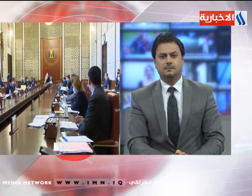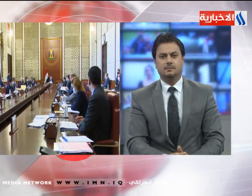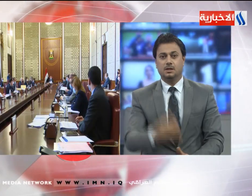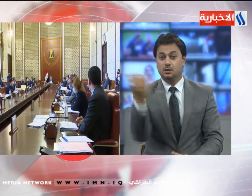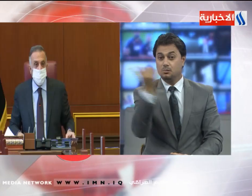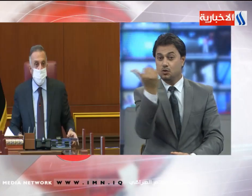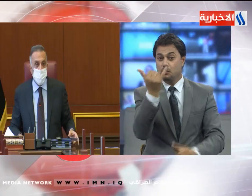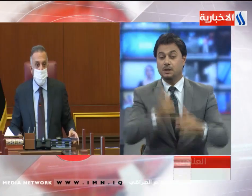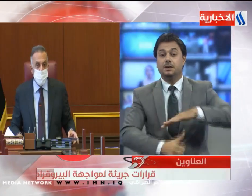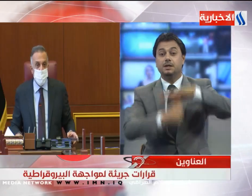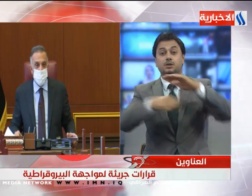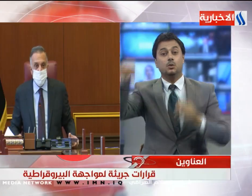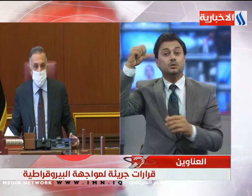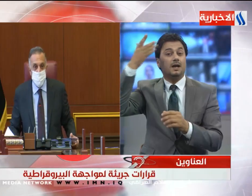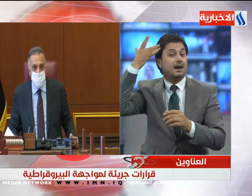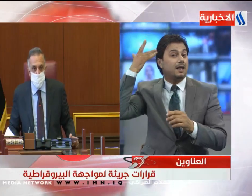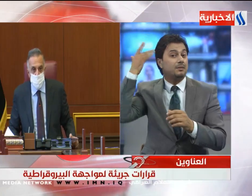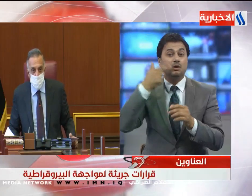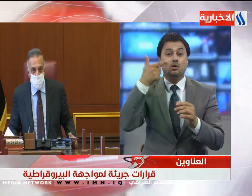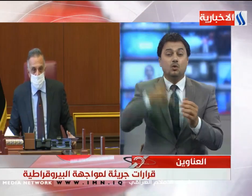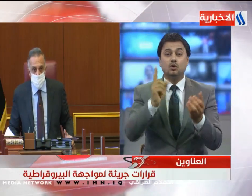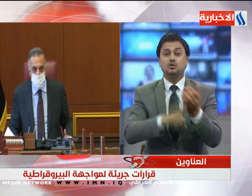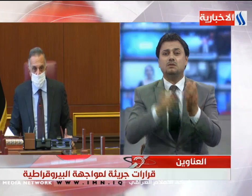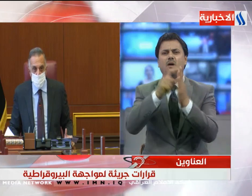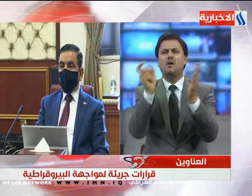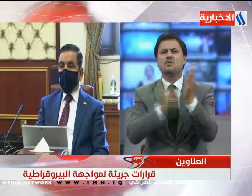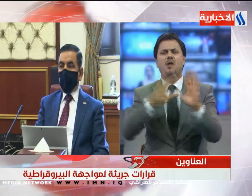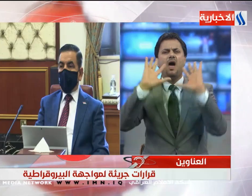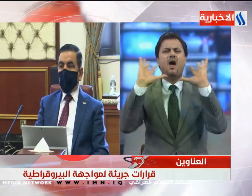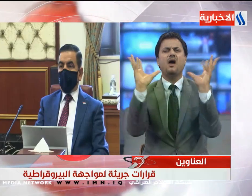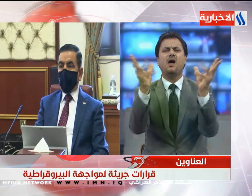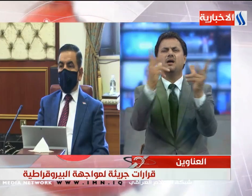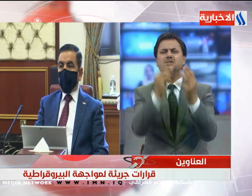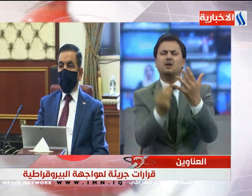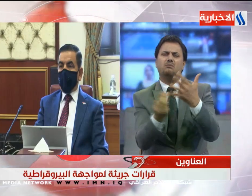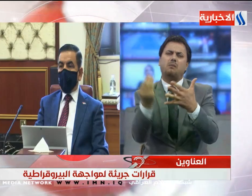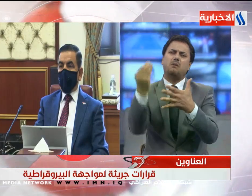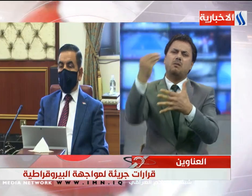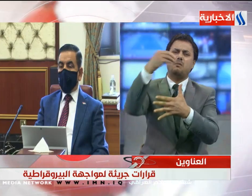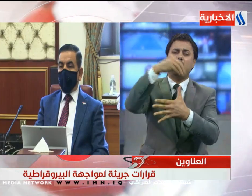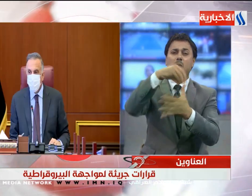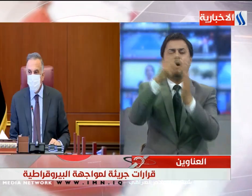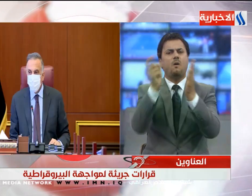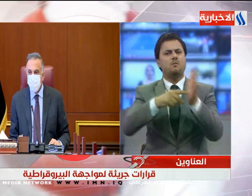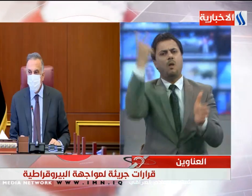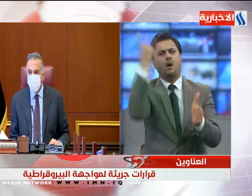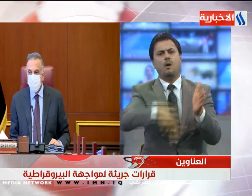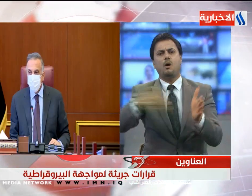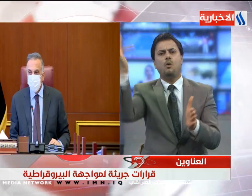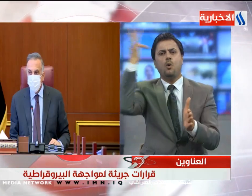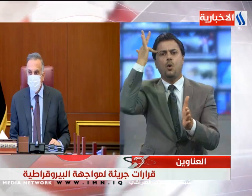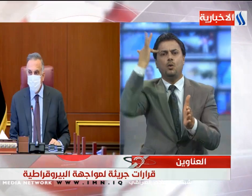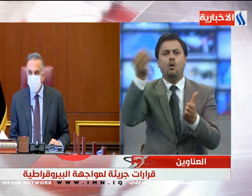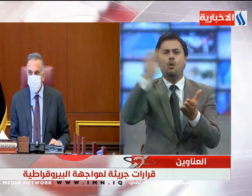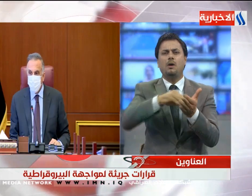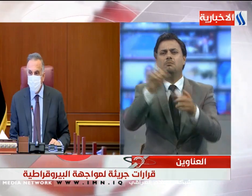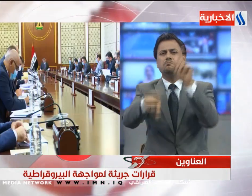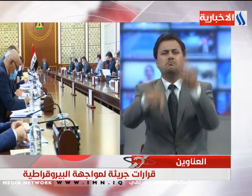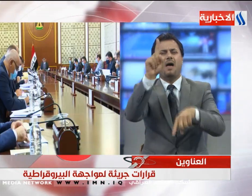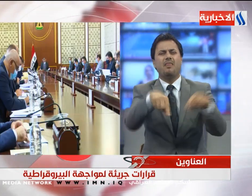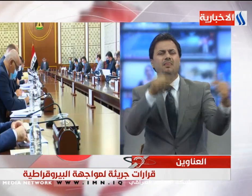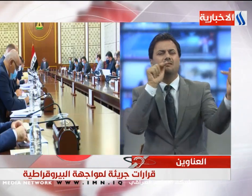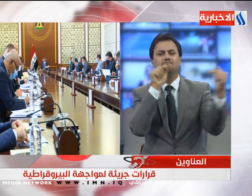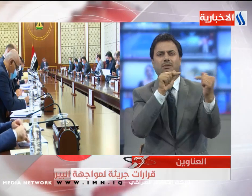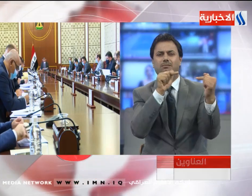الكاظم يؤكد عزم حكومتها على مواجهة التحديات البيروقراطية بقرارات جريئة رغم محاولات الإعاقة